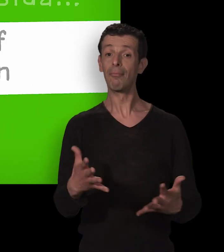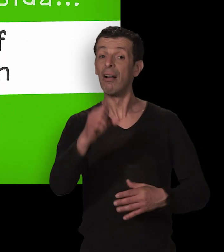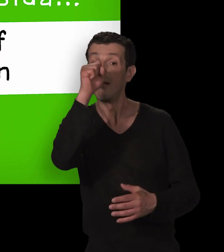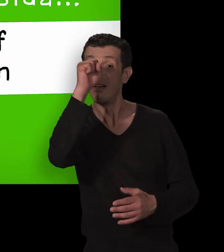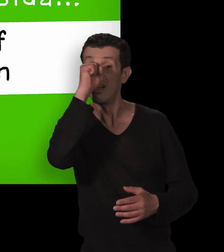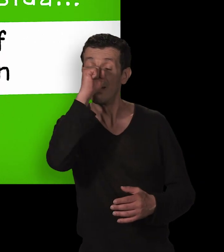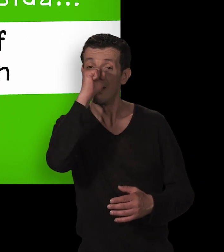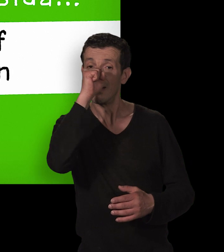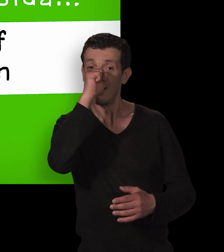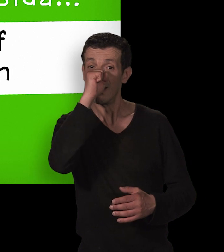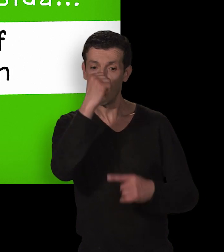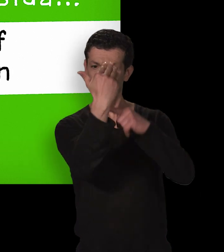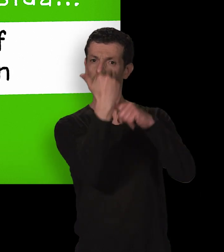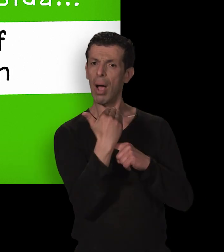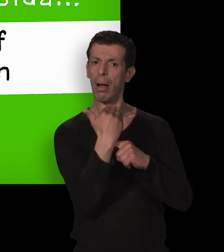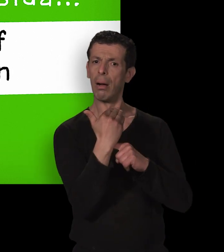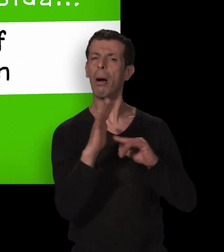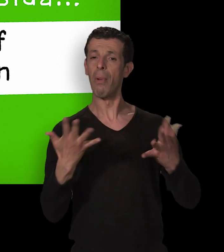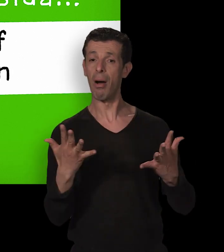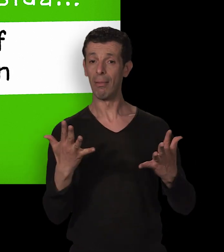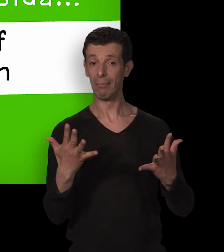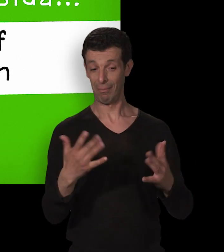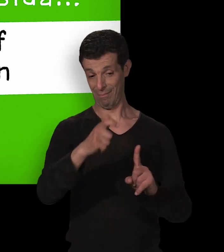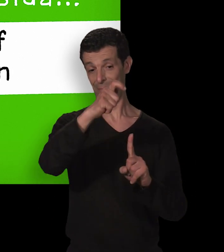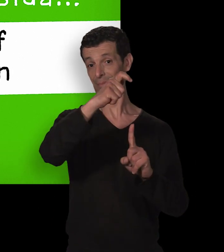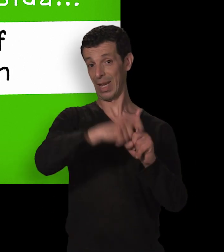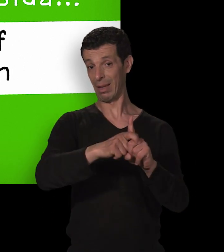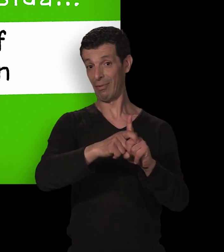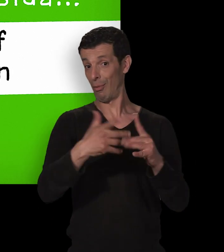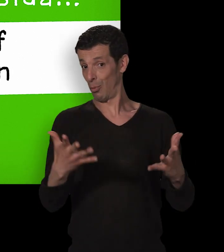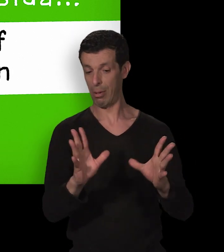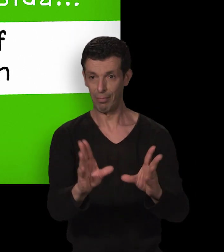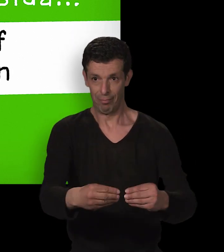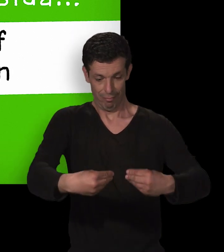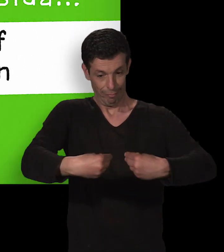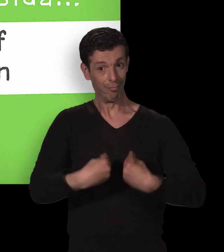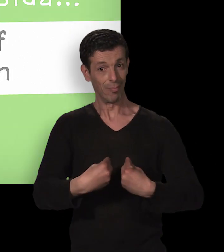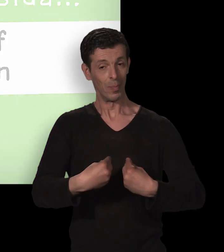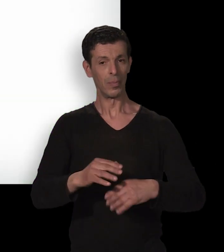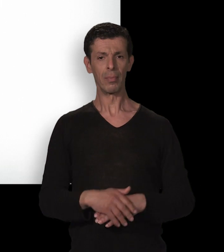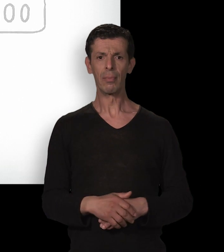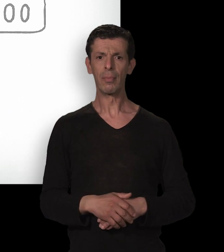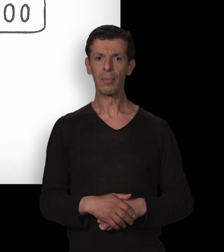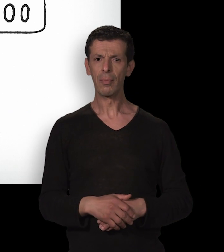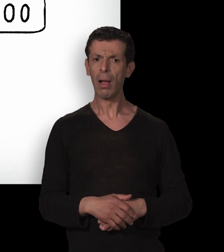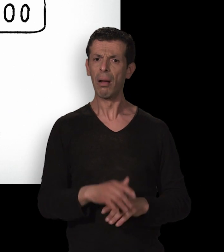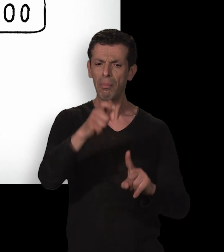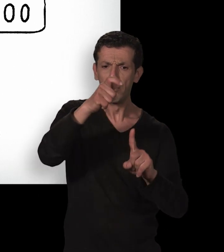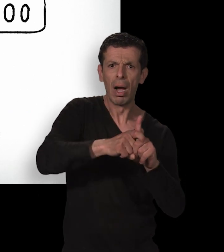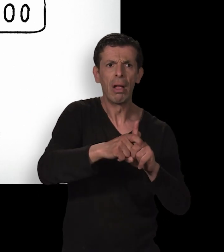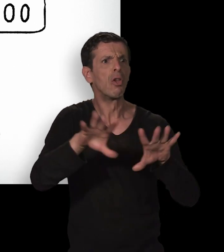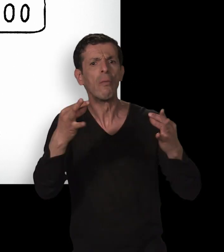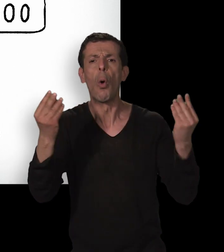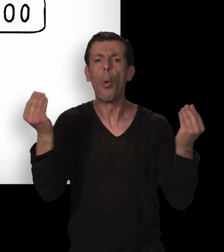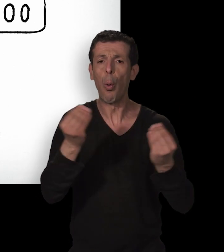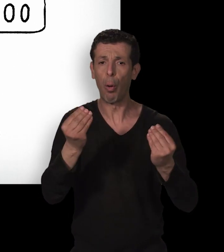Quand on fait l'amour, il faut se protéger du virus du sida avec un préservatif masculin ou féminin. Pour savoir où trouver des